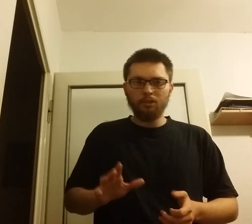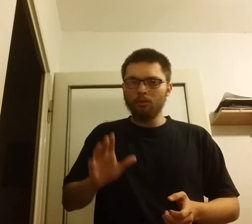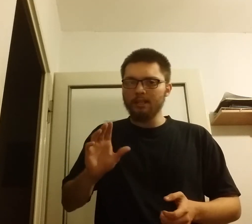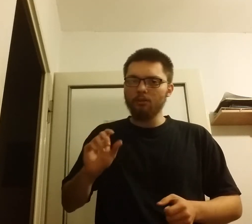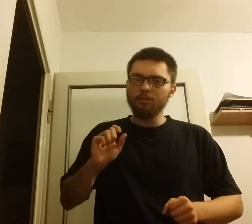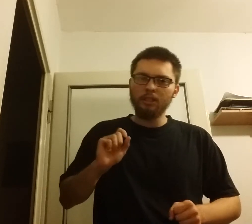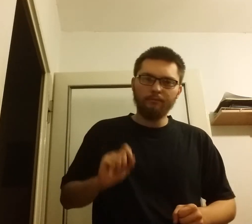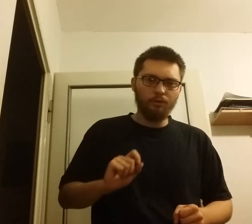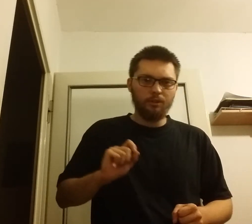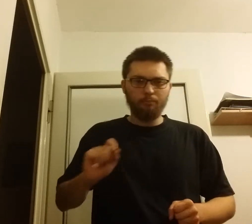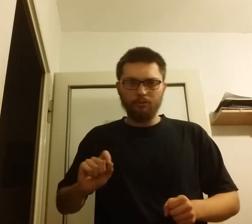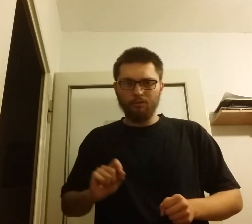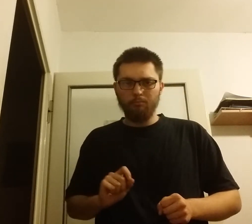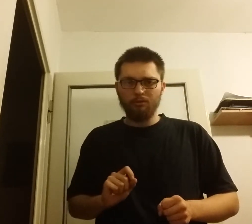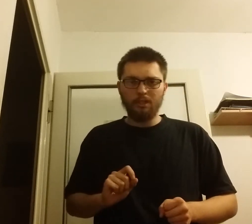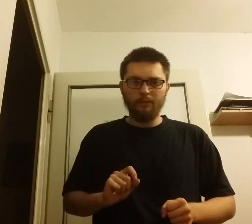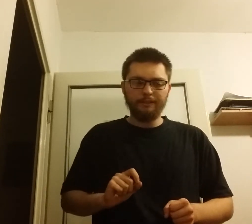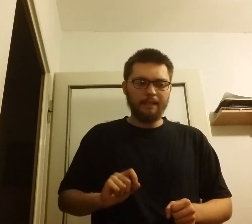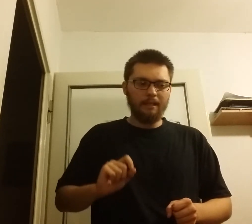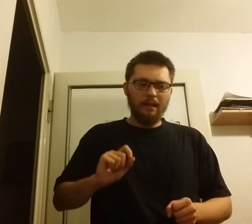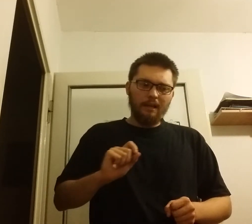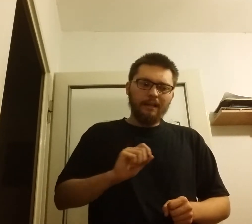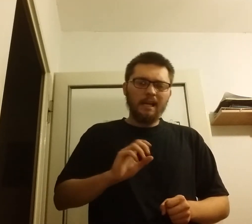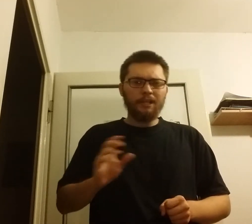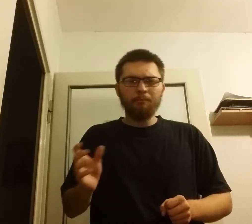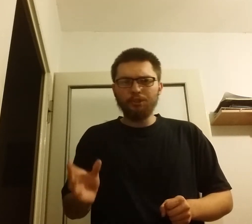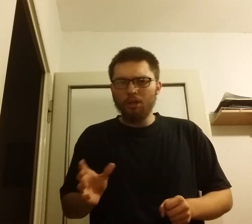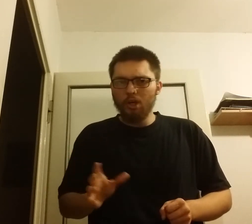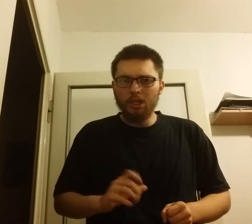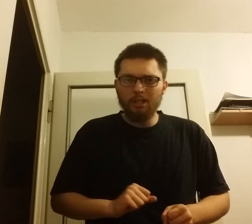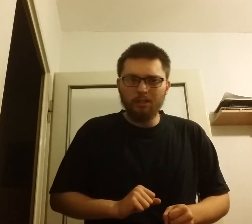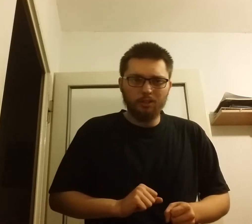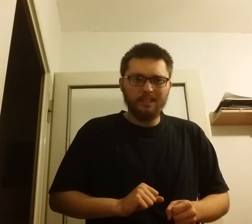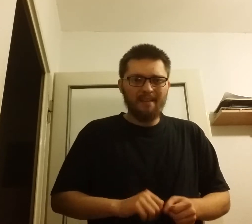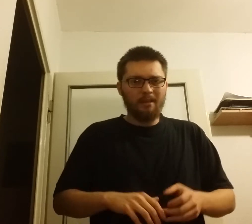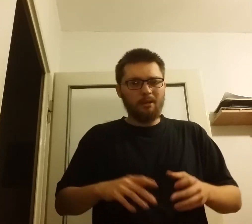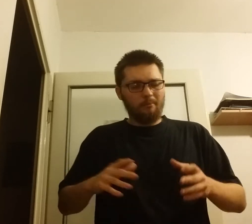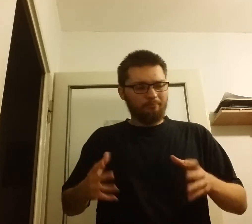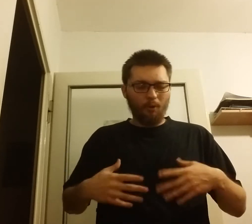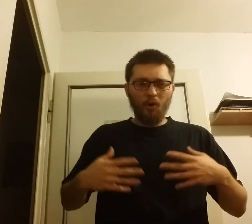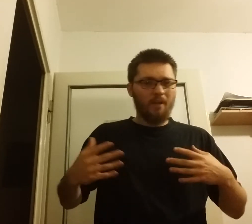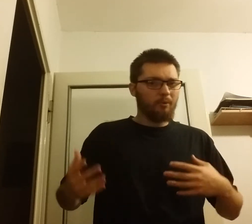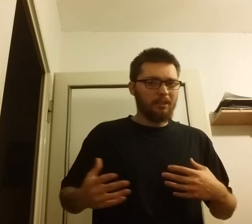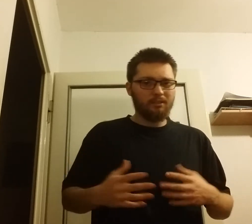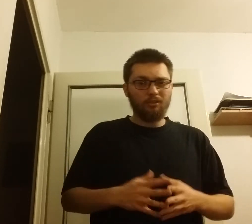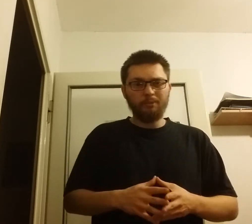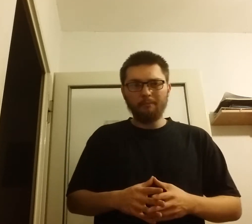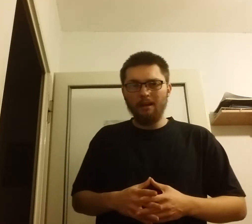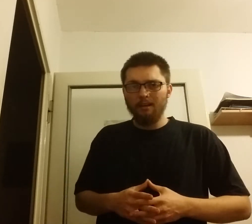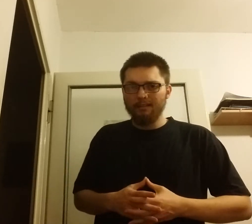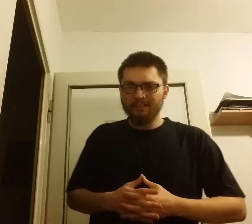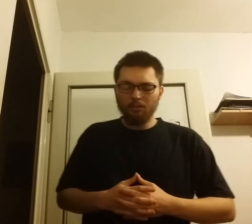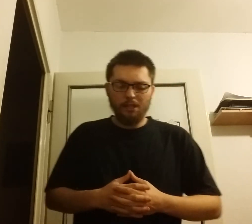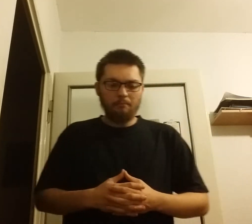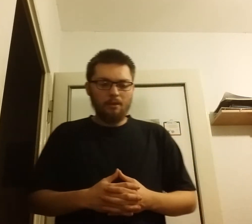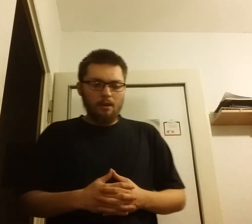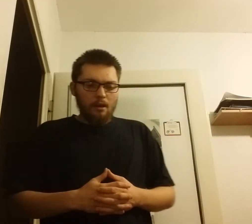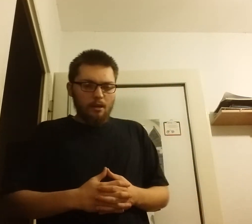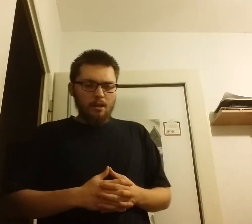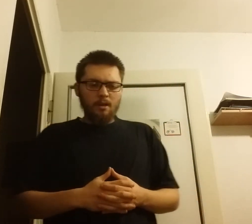o zakończenie wojny polsko-bolszewickiej jakimś rozejmem pokojem pomiędzy obiema stronami i